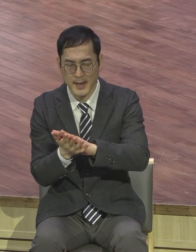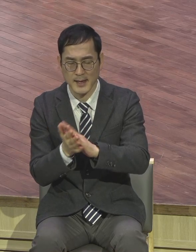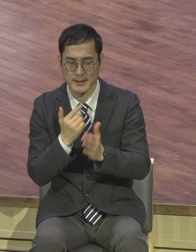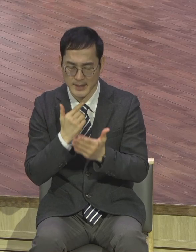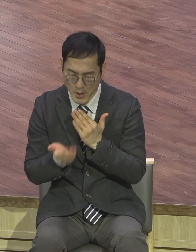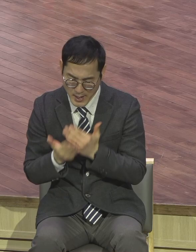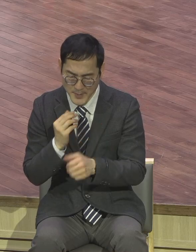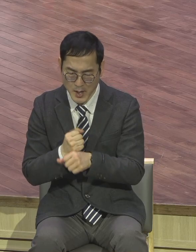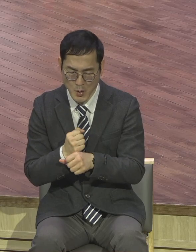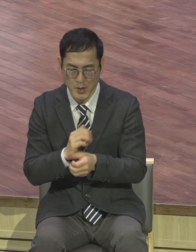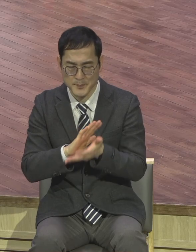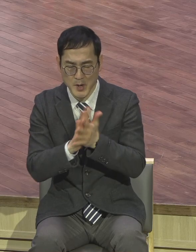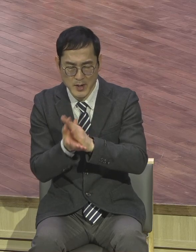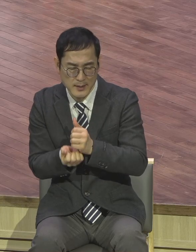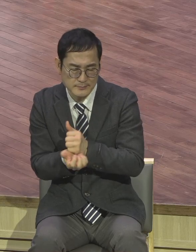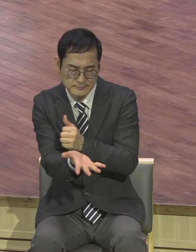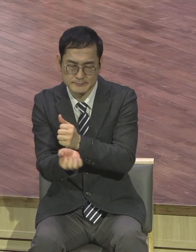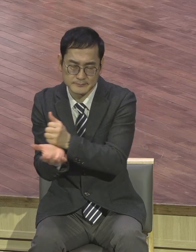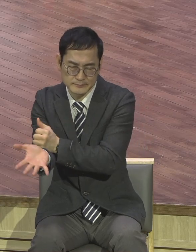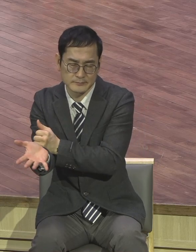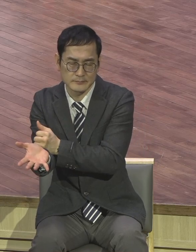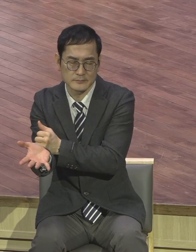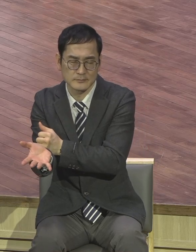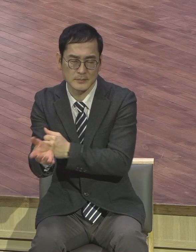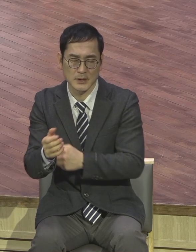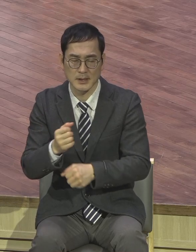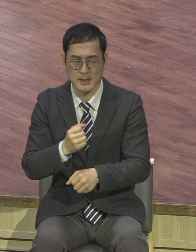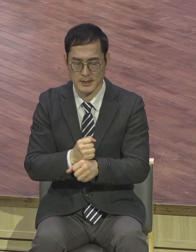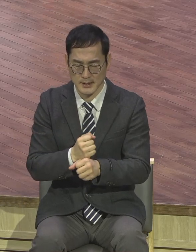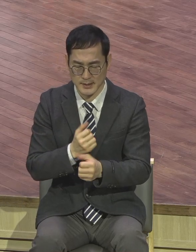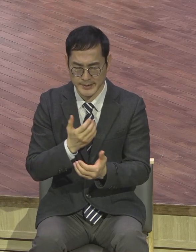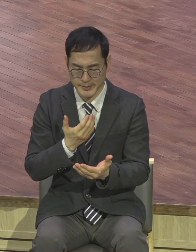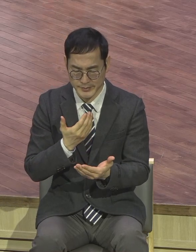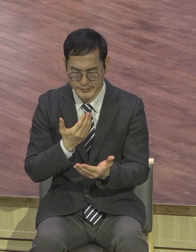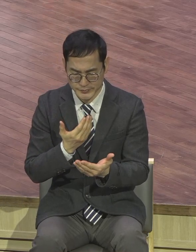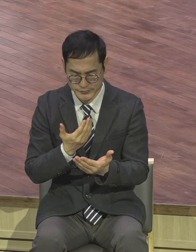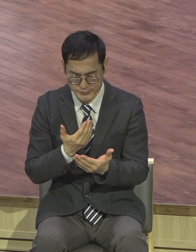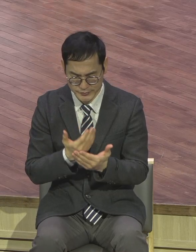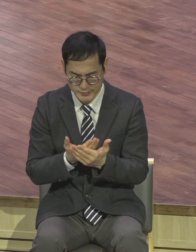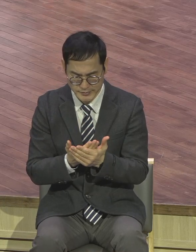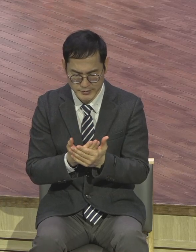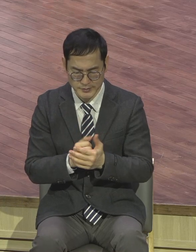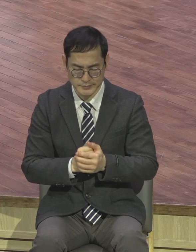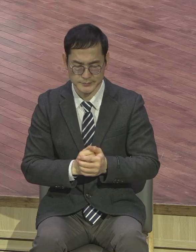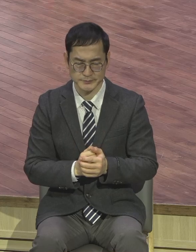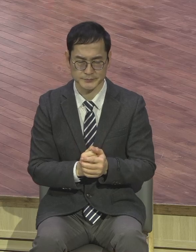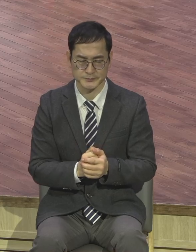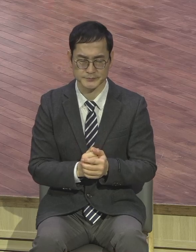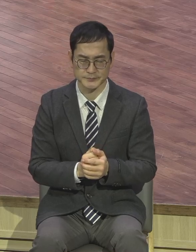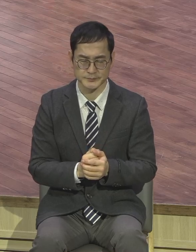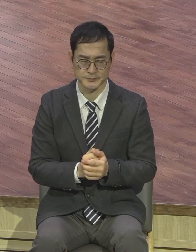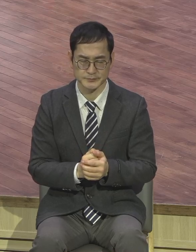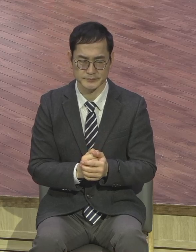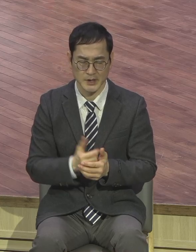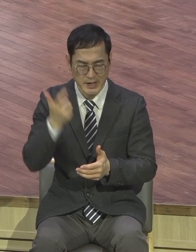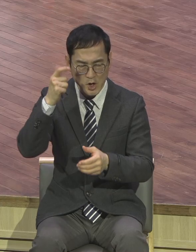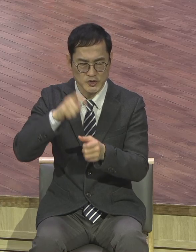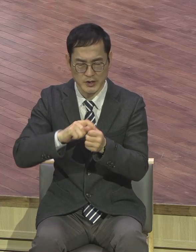변화의 주도자를 지역현장을 바꾸어 놓는 그런 영적인 변화를 일으키는 주역들이 되기도와 주옵사사